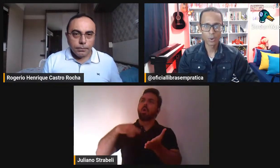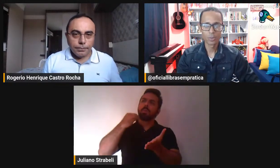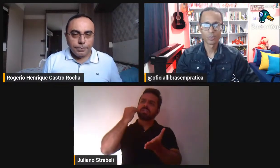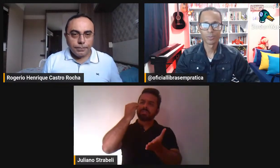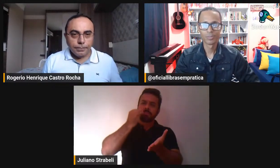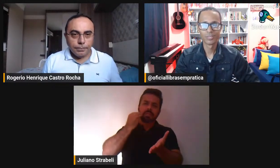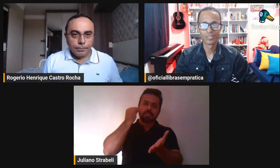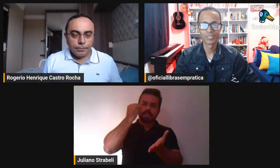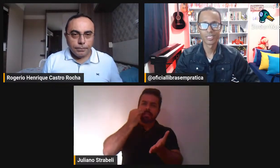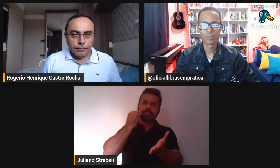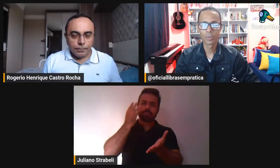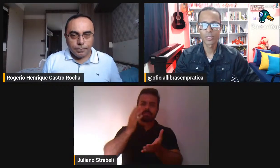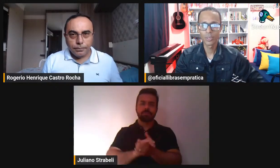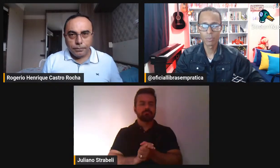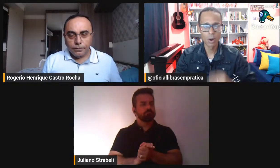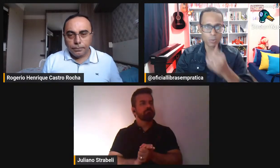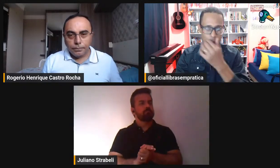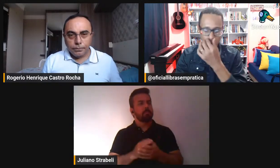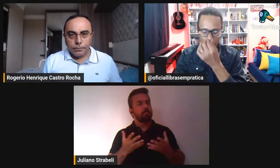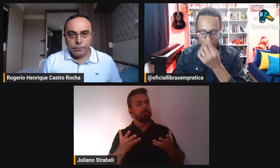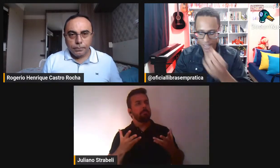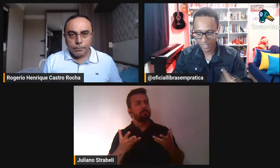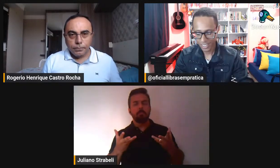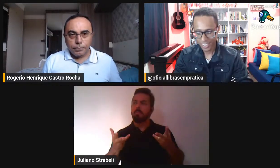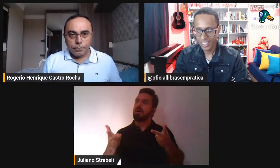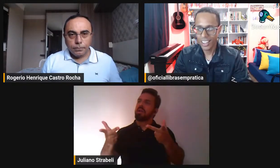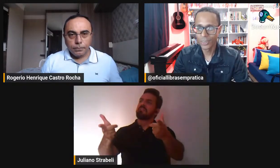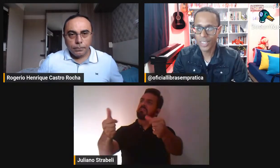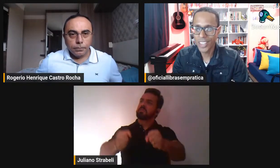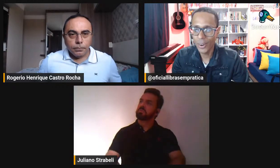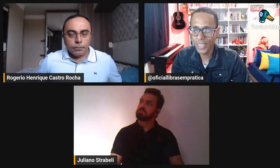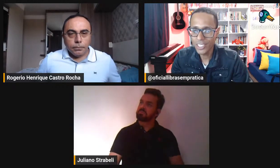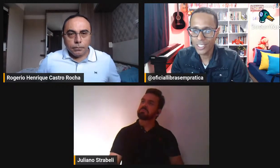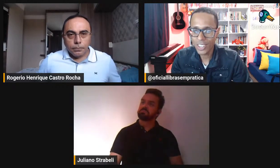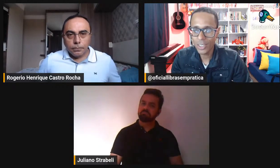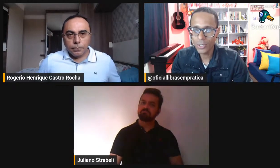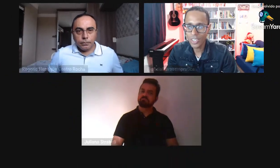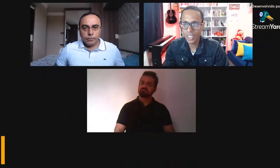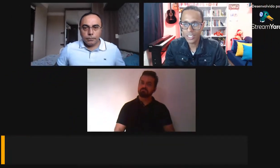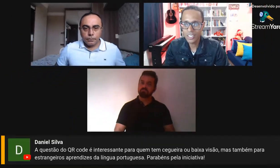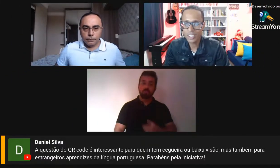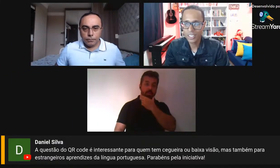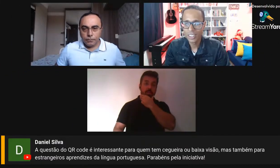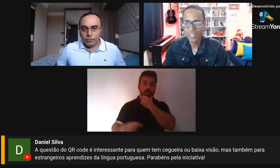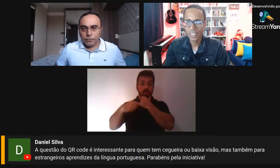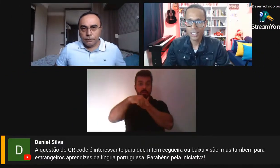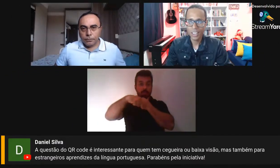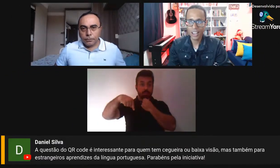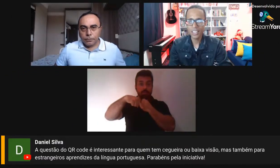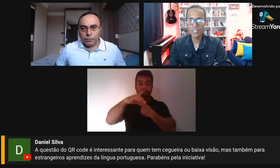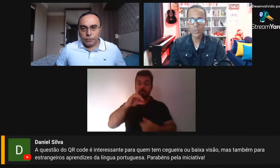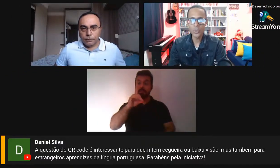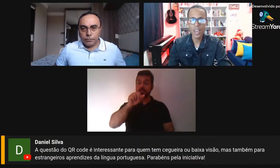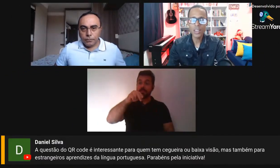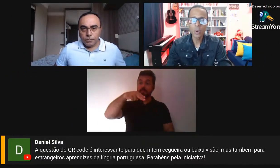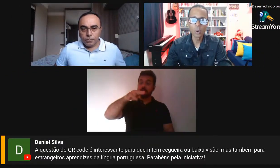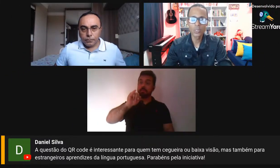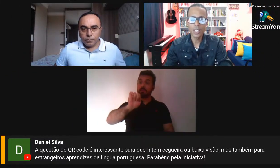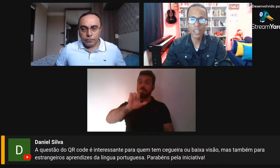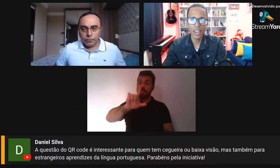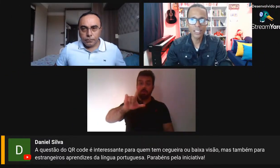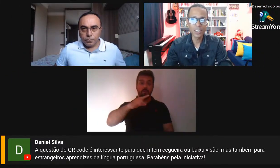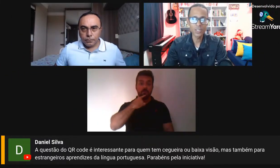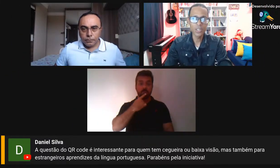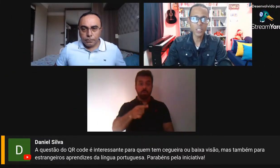Magnífico! Muito bom, professor. Olha, é o Daniel, ele diz aqui o seguinte, que a questão do QR